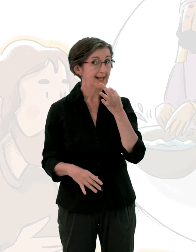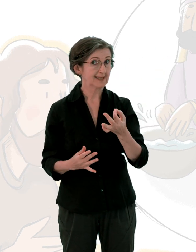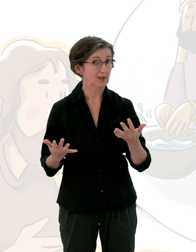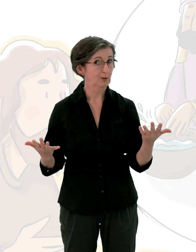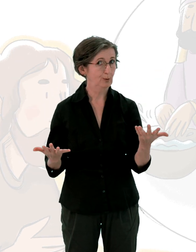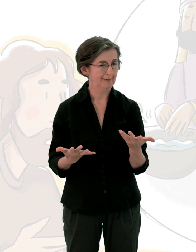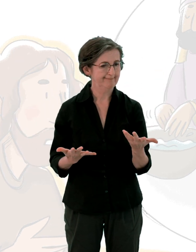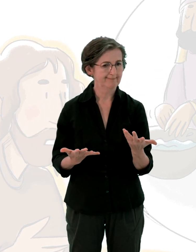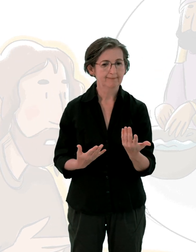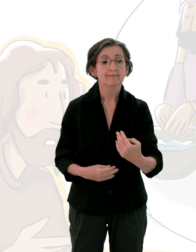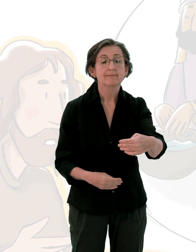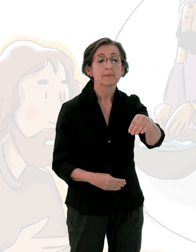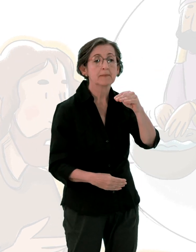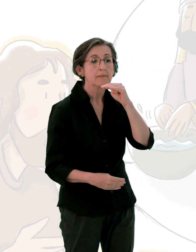Respecte ton père et ta mère.